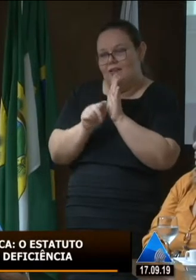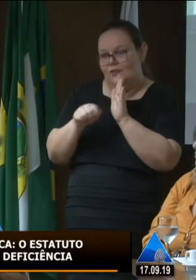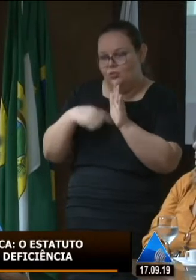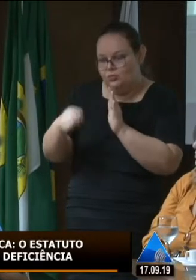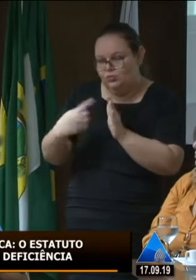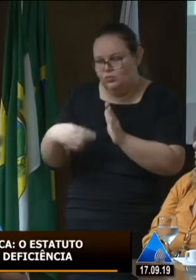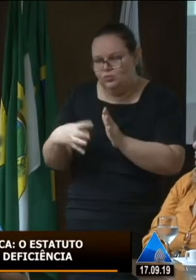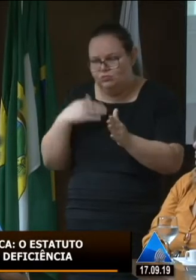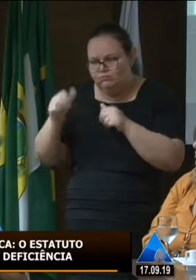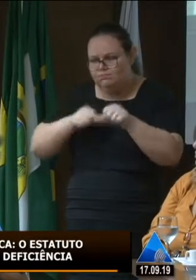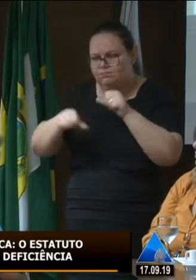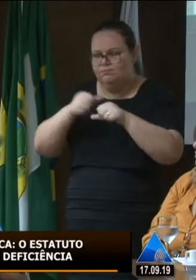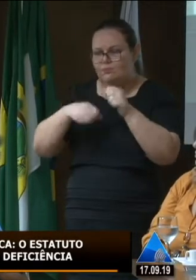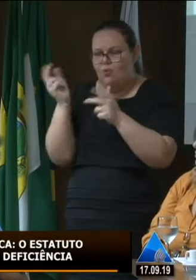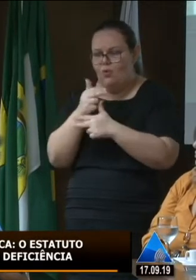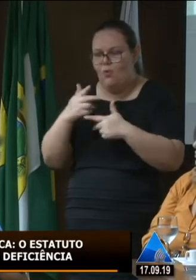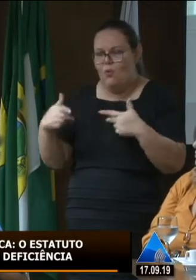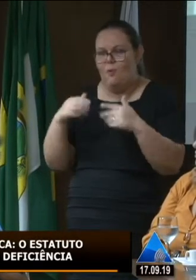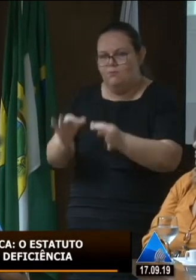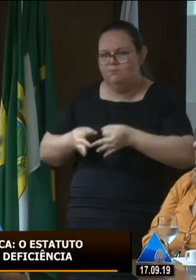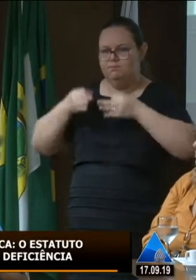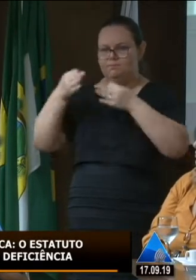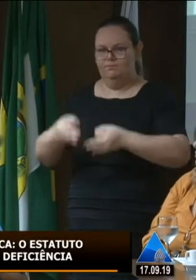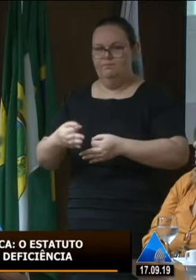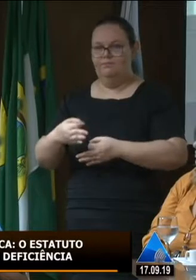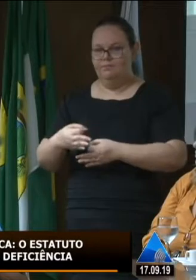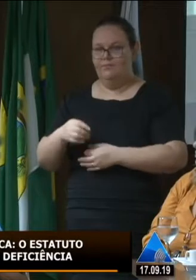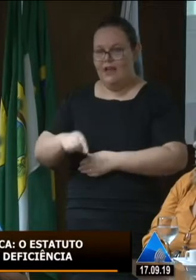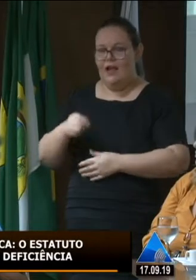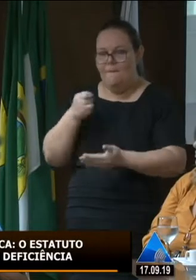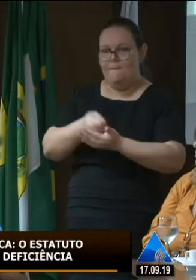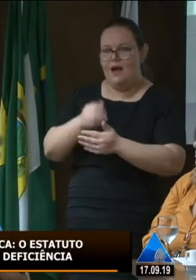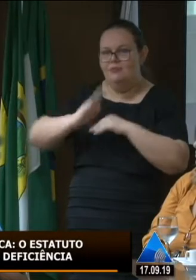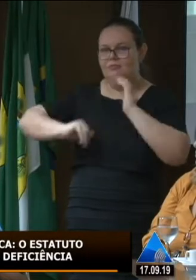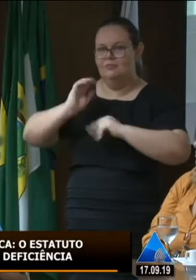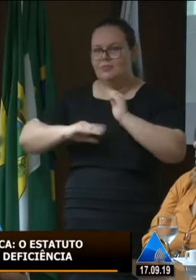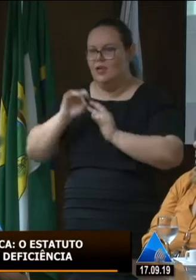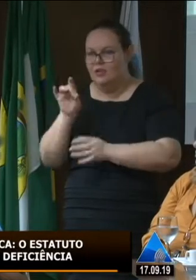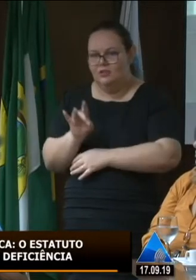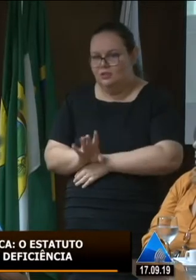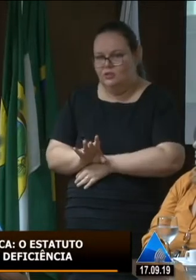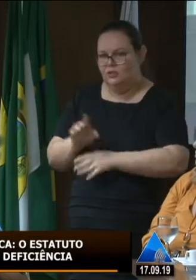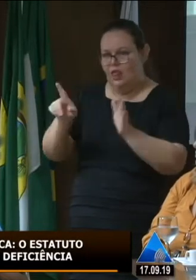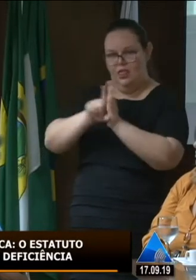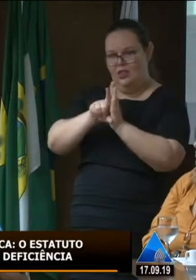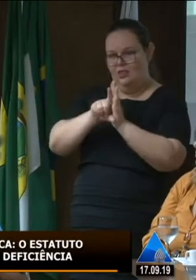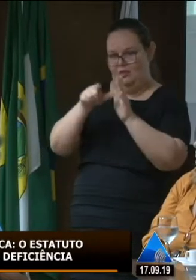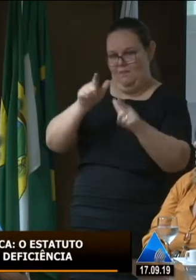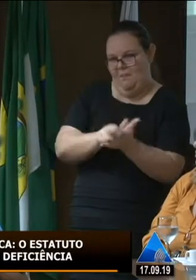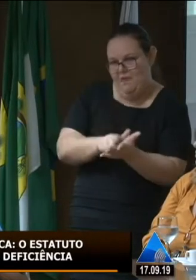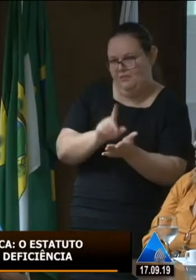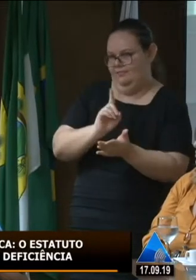de uma forma mais humanizada para que ela venha a ser prática e não ser só a lei em si